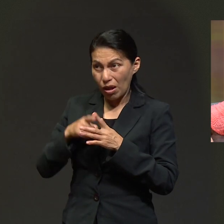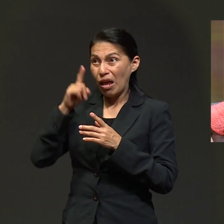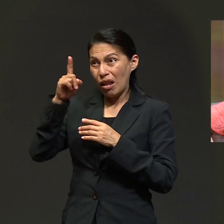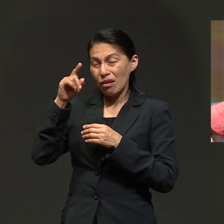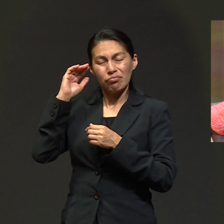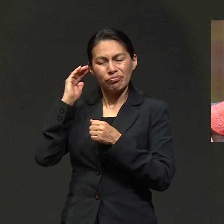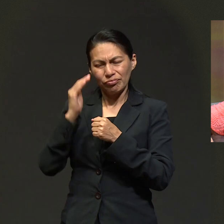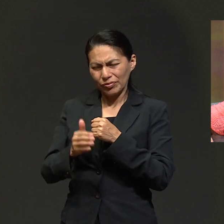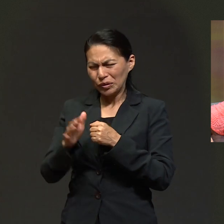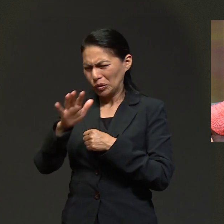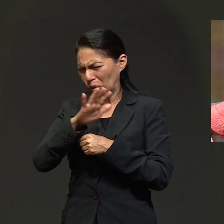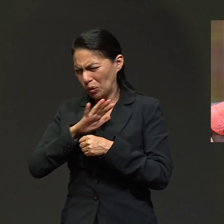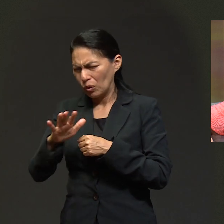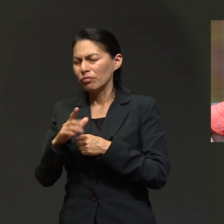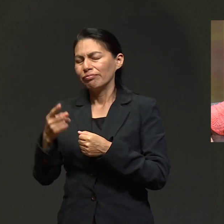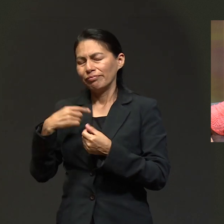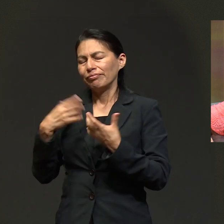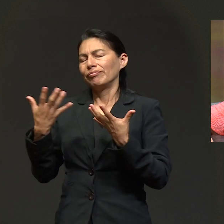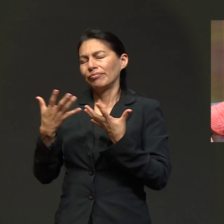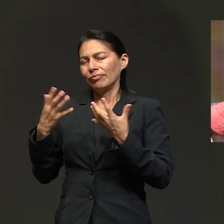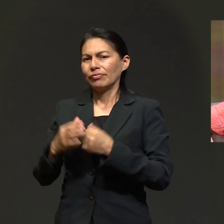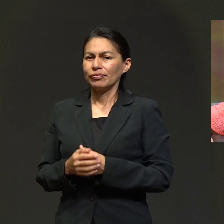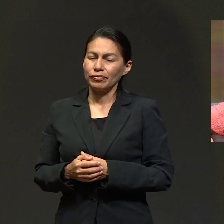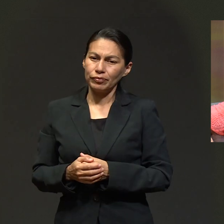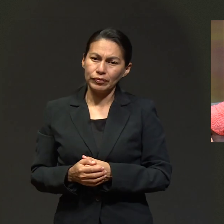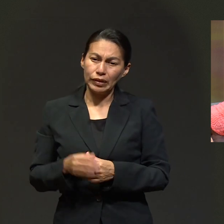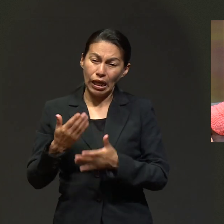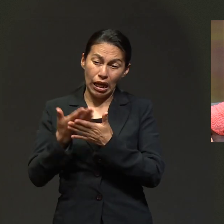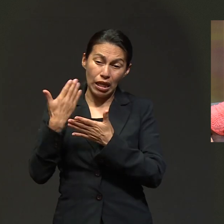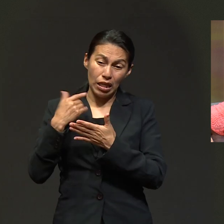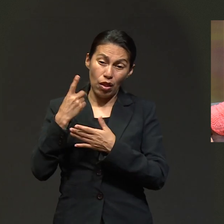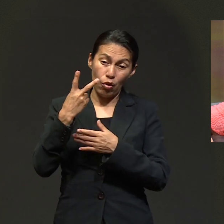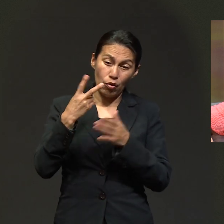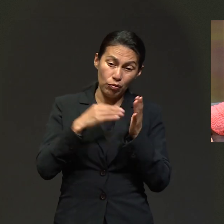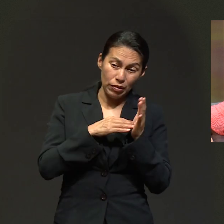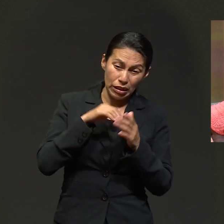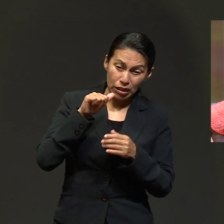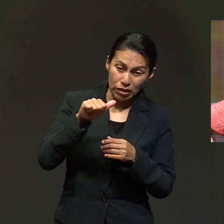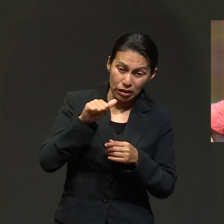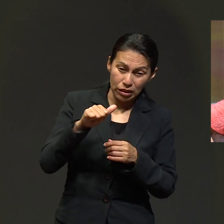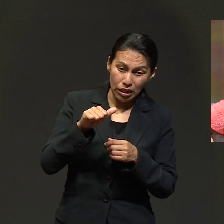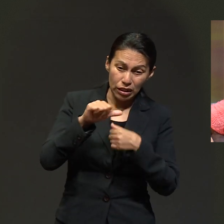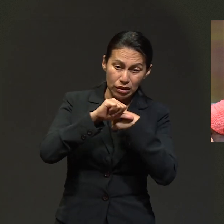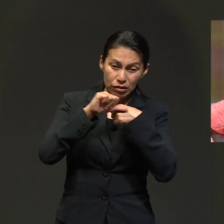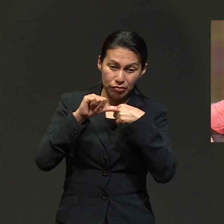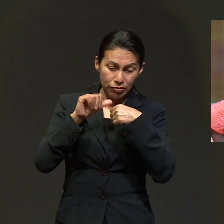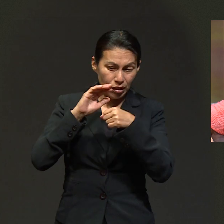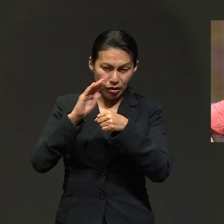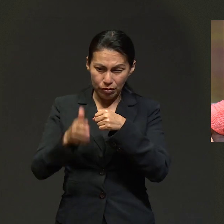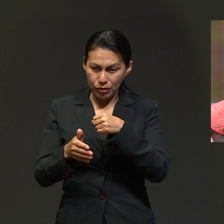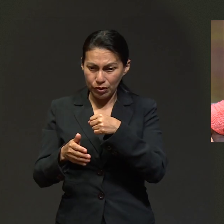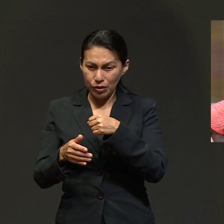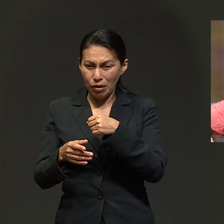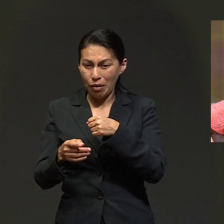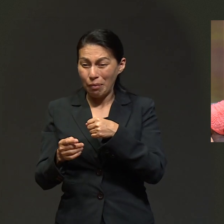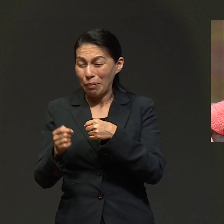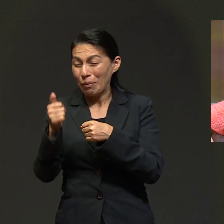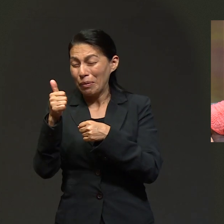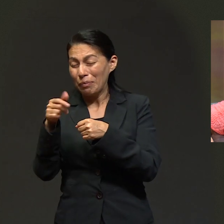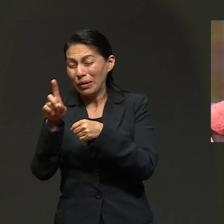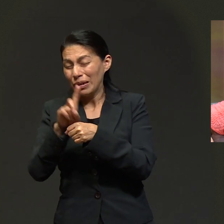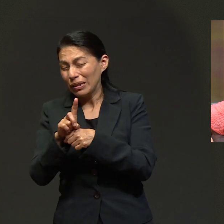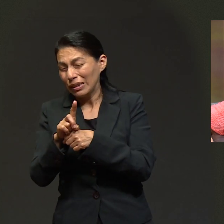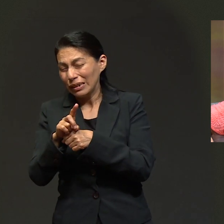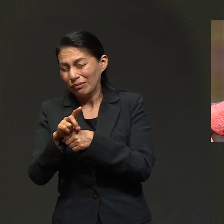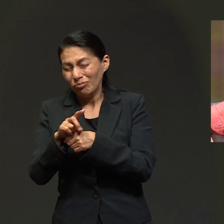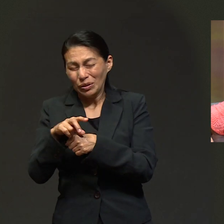Porque en el 2016, retrocediendo, porque ahí inició todo, cuando acabamos de salir del quirófano el